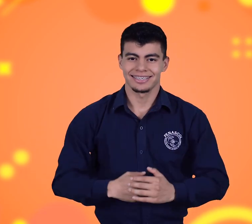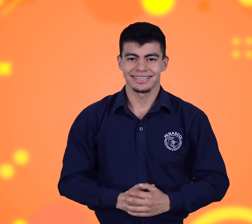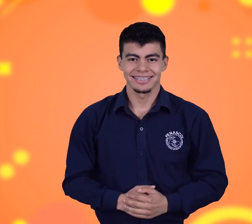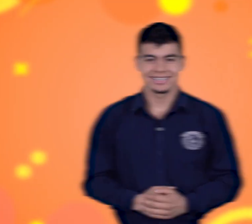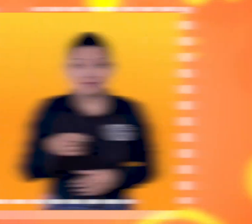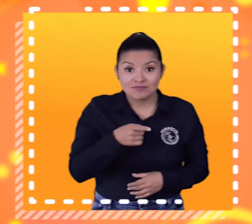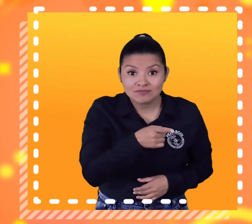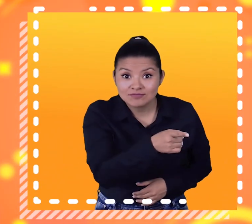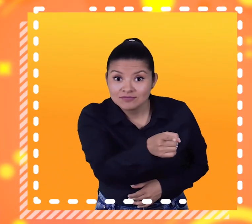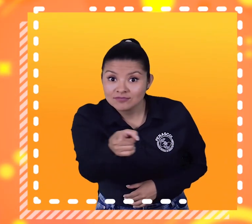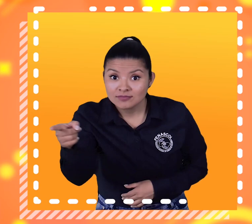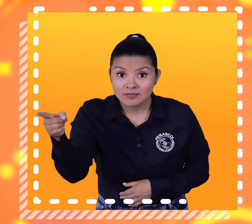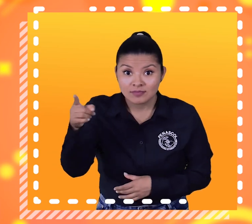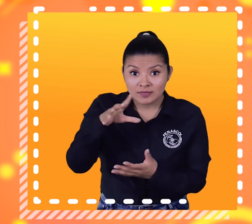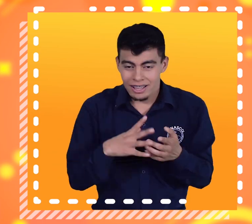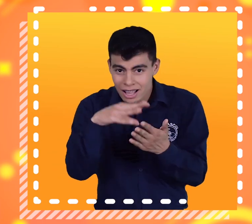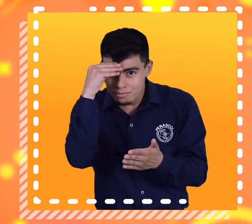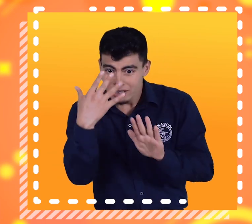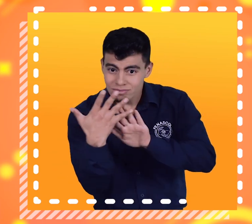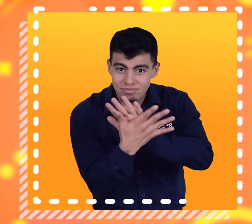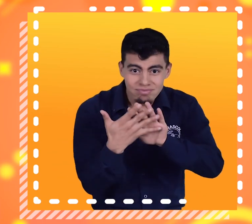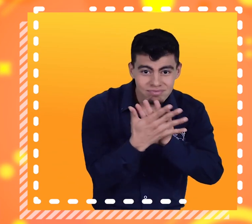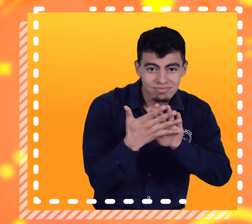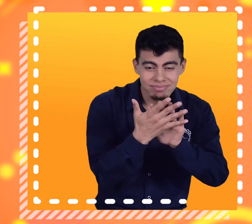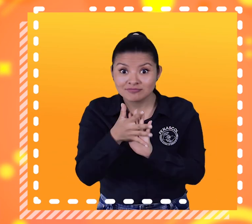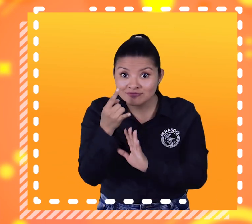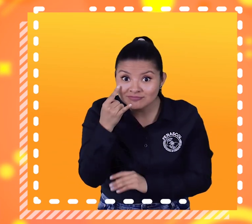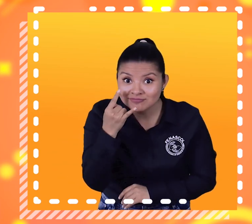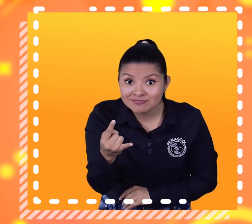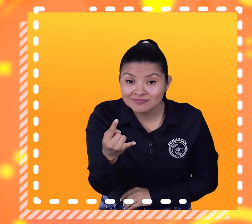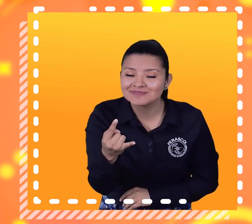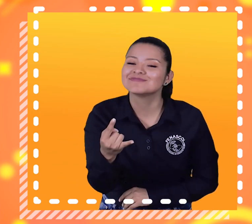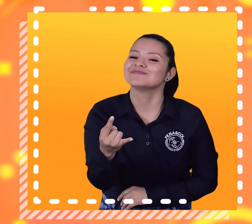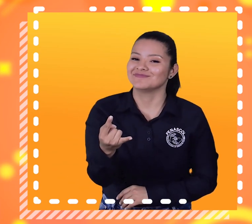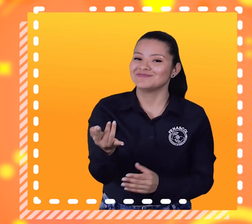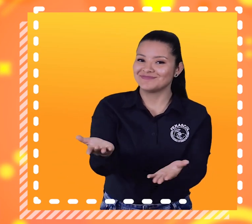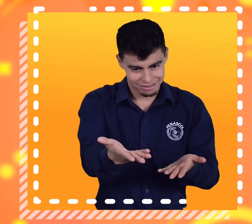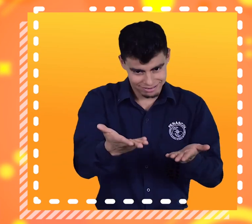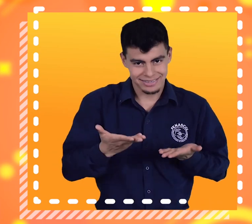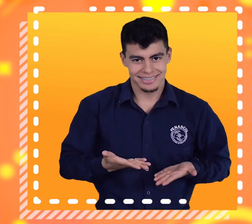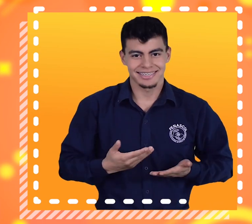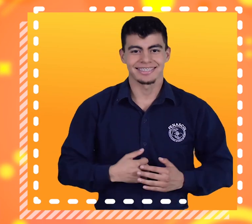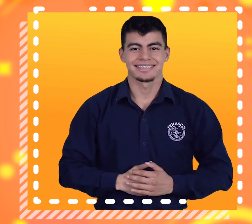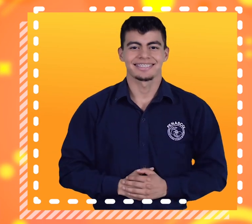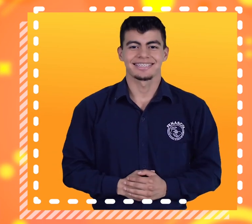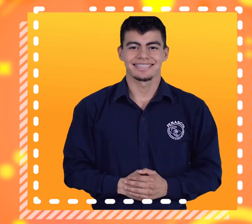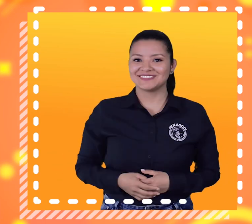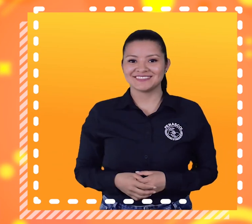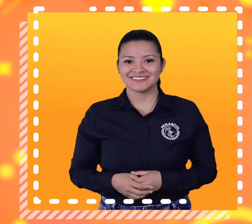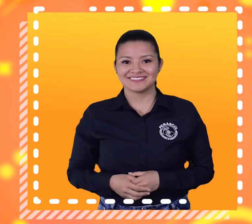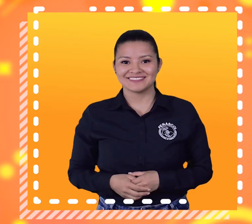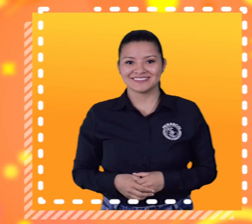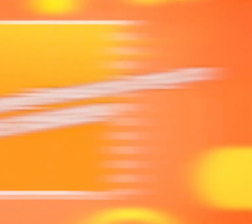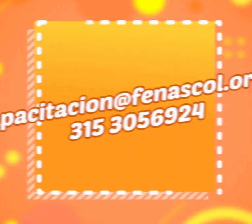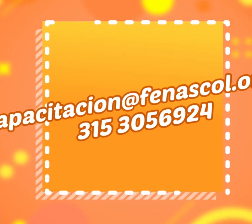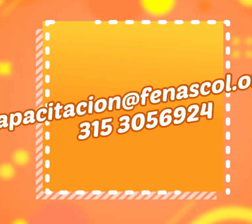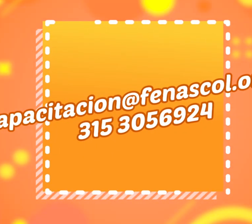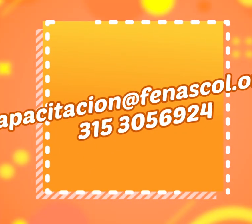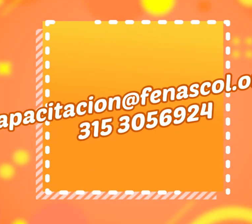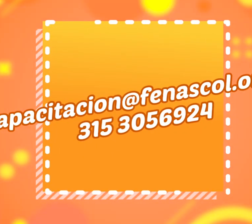sordas. Así que, si ustedes... ¿Están interesados en aprender lengua de señas? Son bienvenidos. Capacitacion